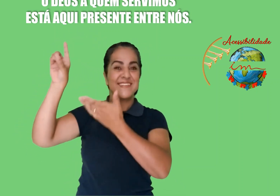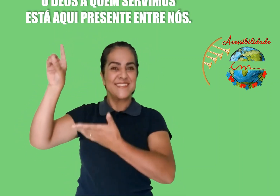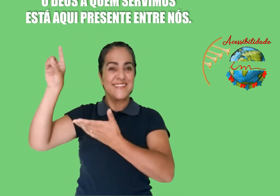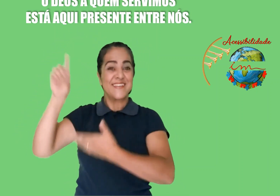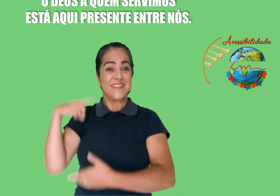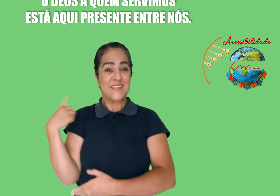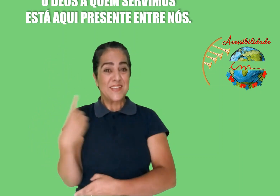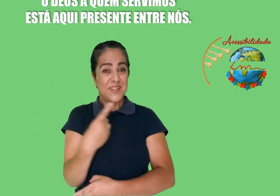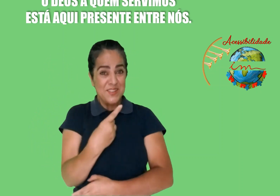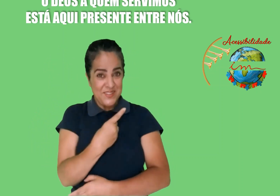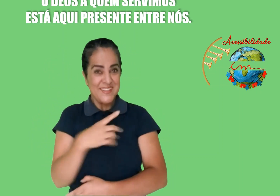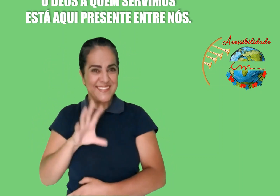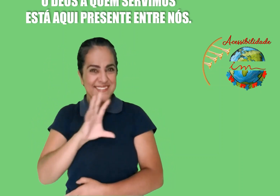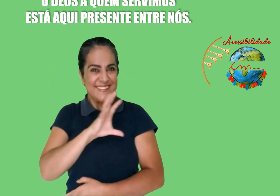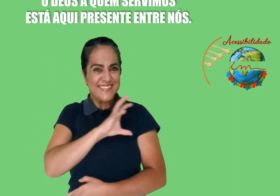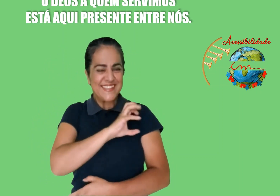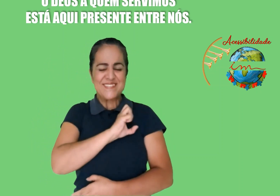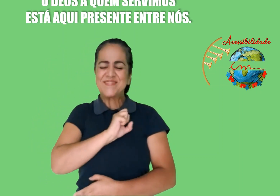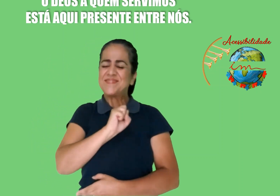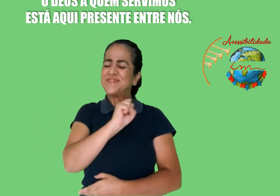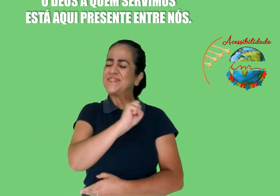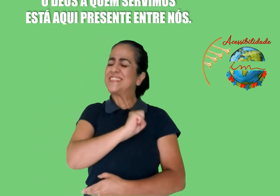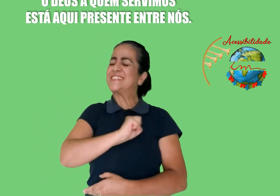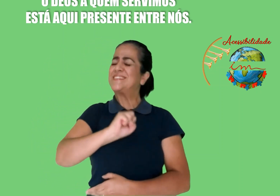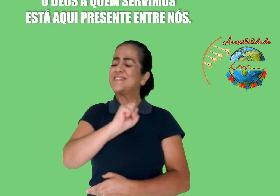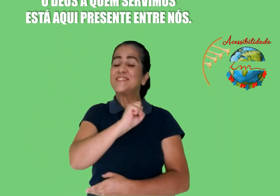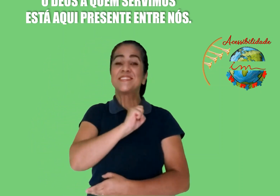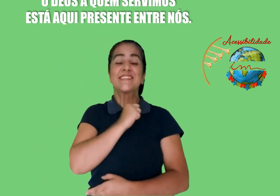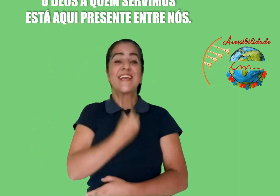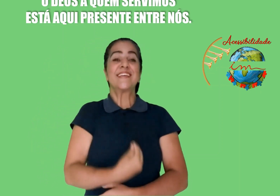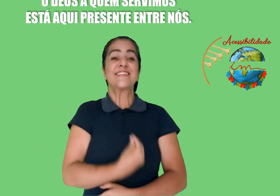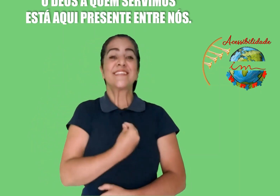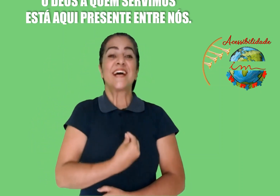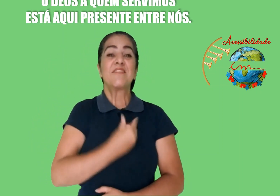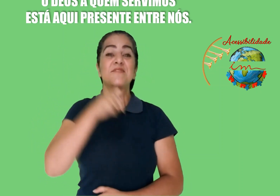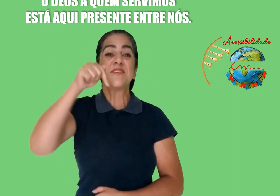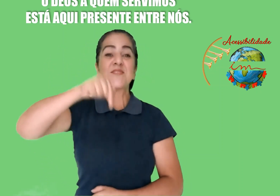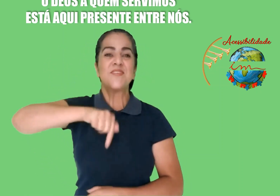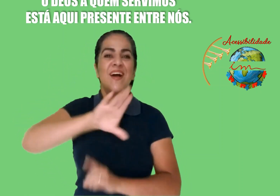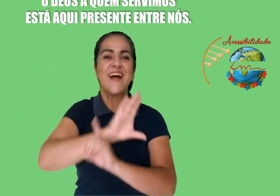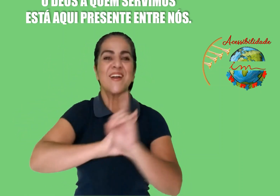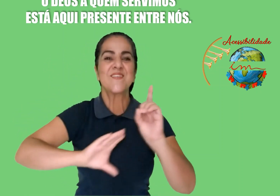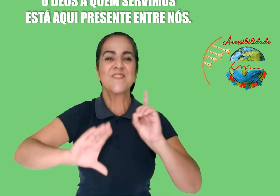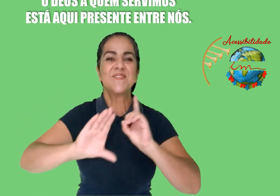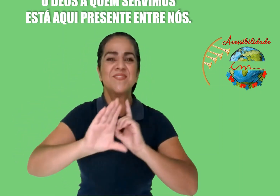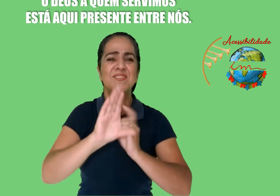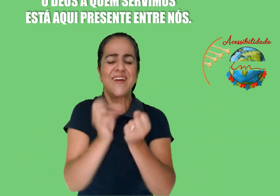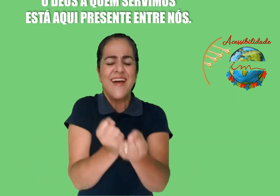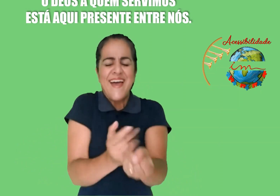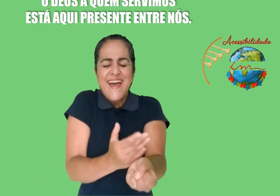Deus a quem servimos Está aqui presente entre